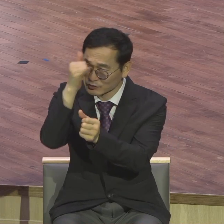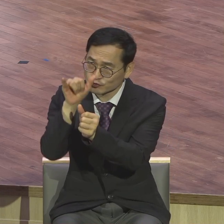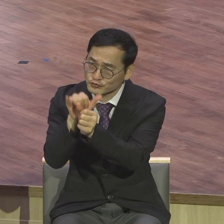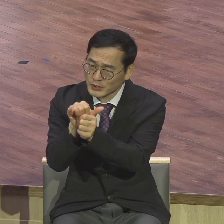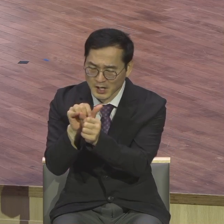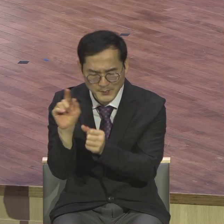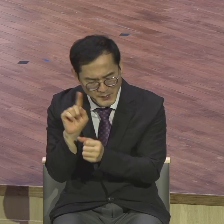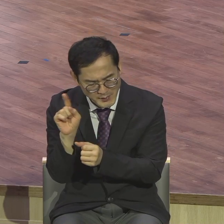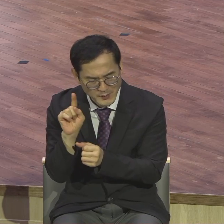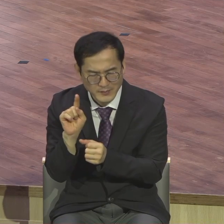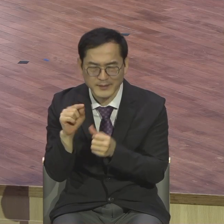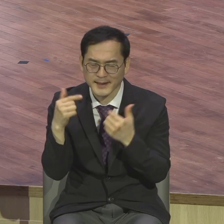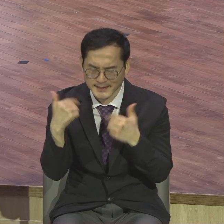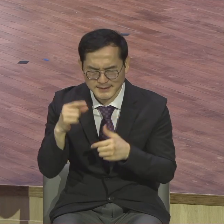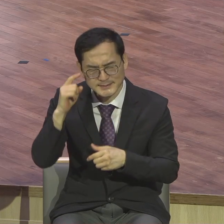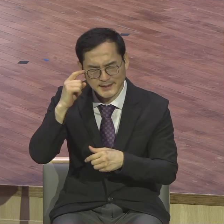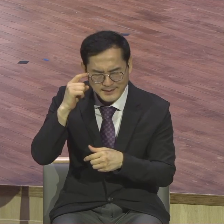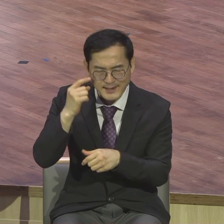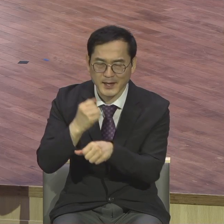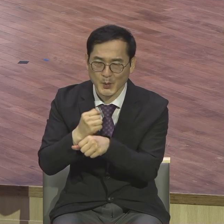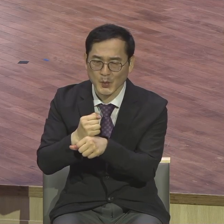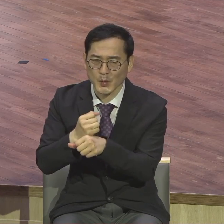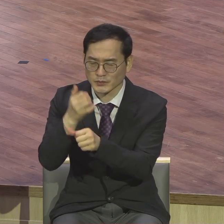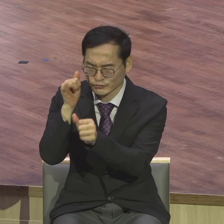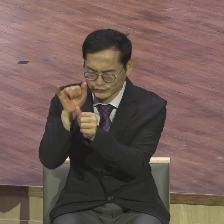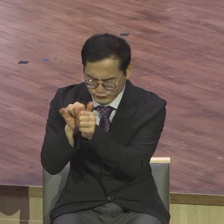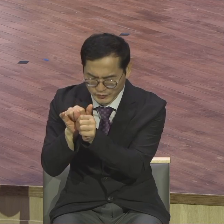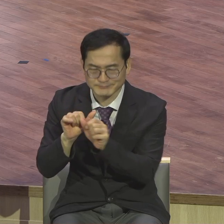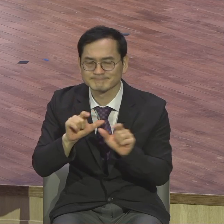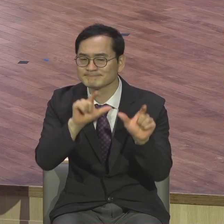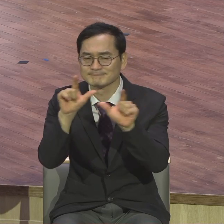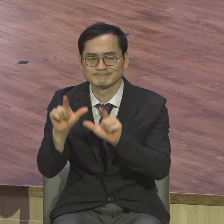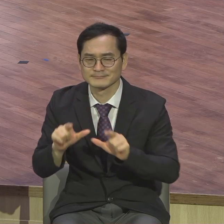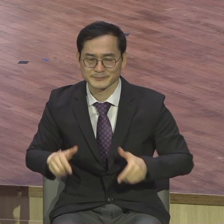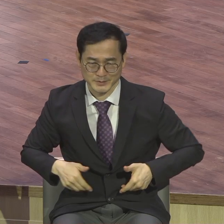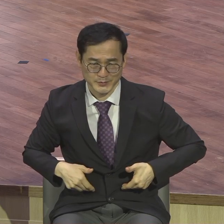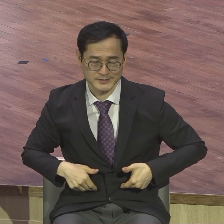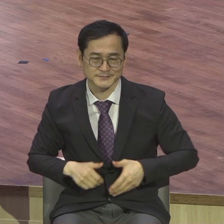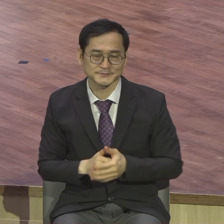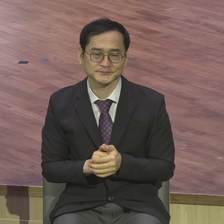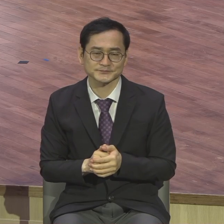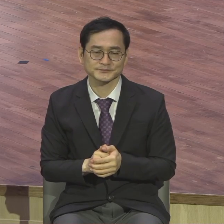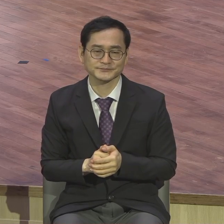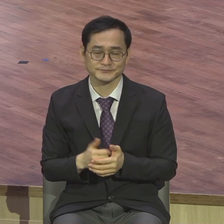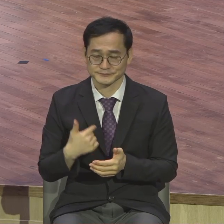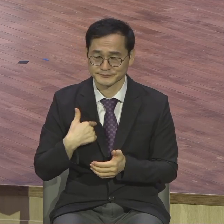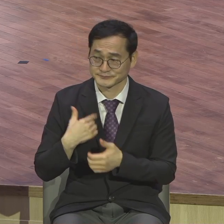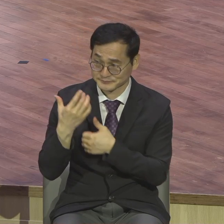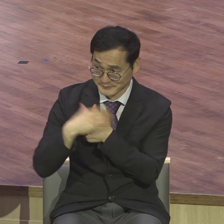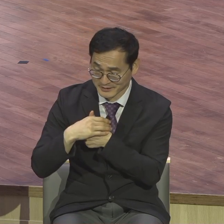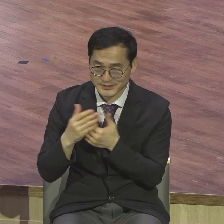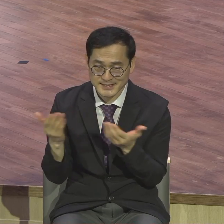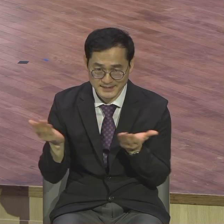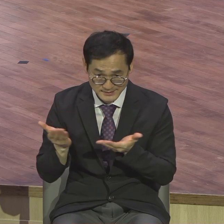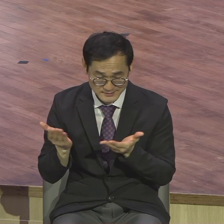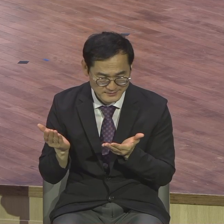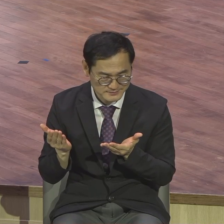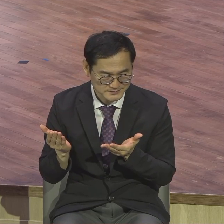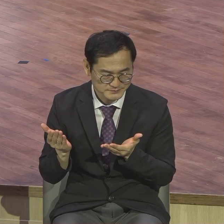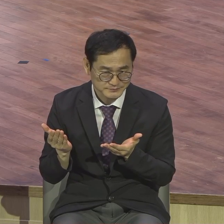살아야 한다라는 것입니다. 특히 오늘 본문에 보면 우리에게 주어진 직분에 대한 하나님의 평가